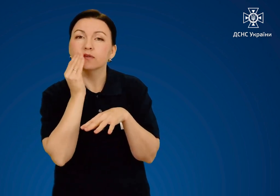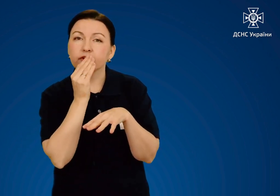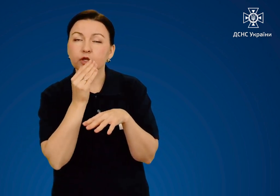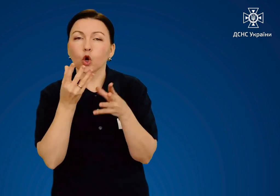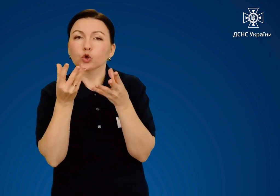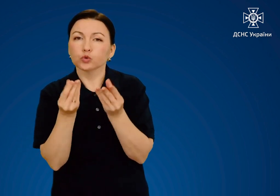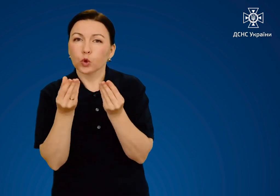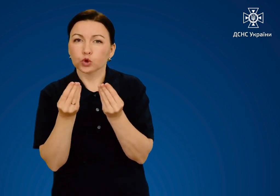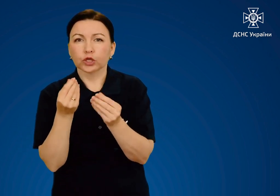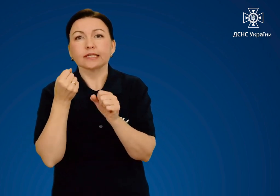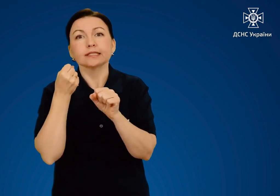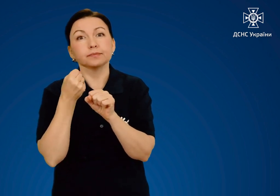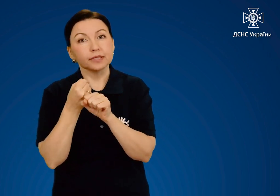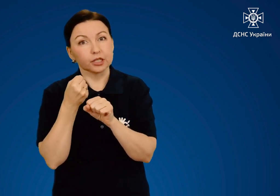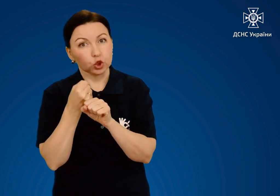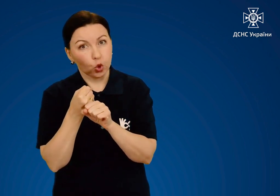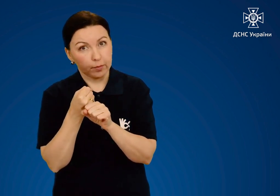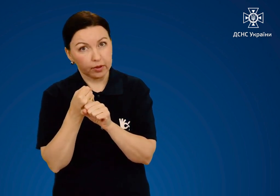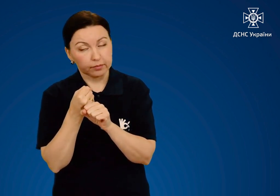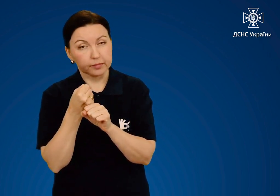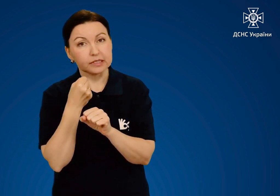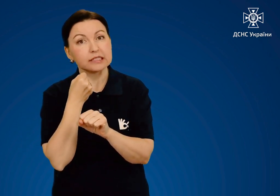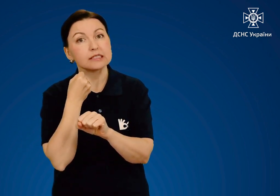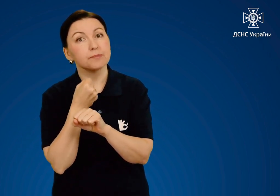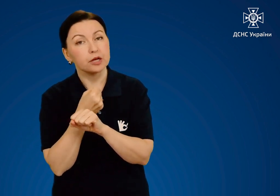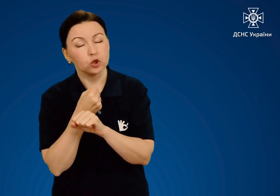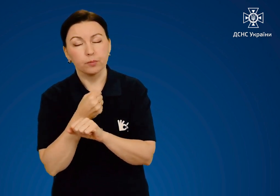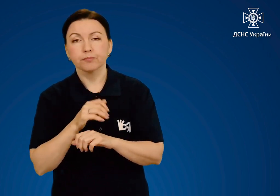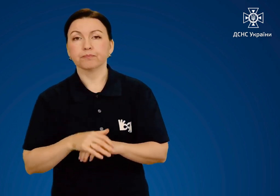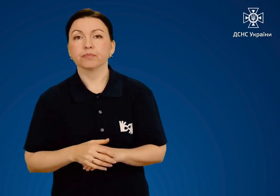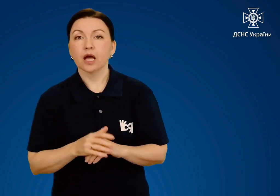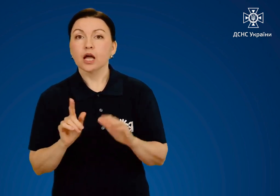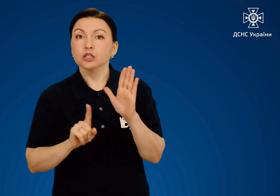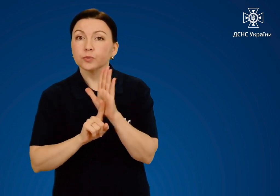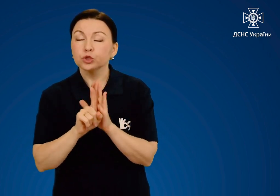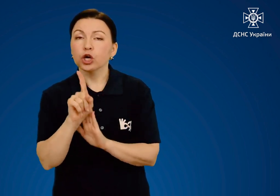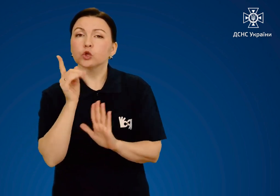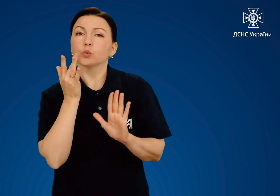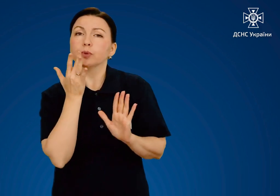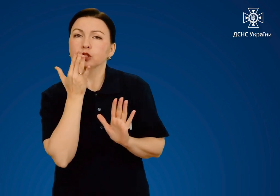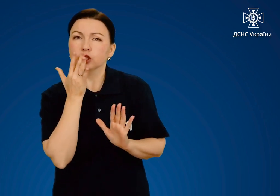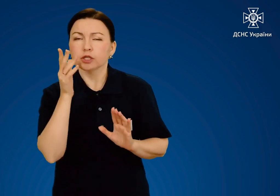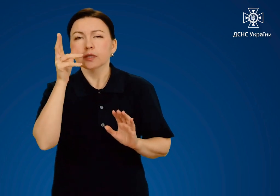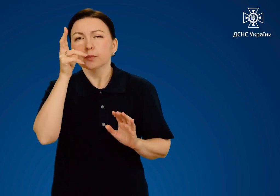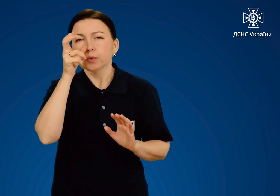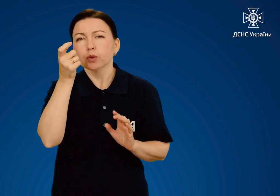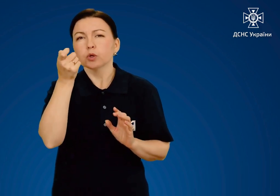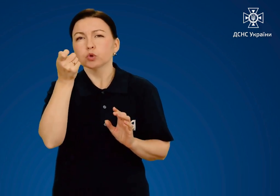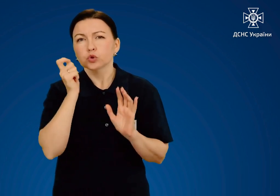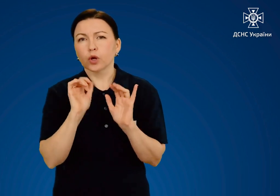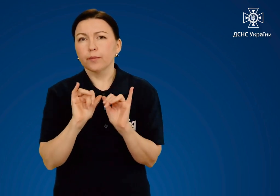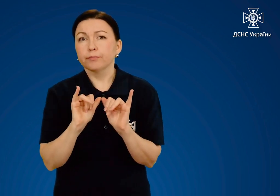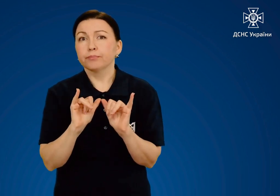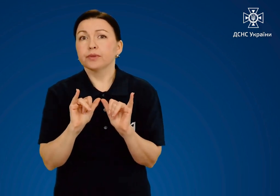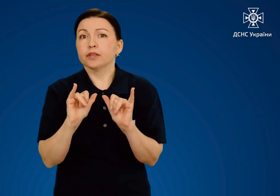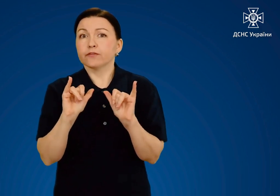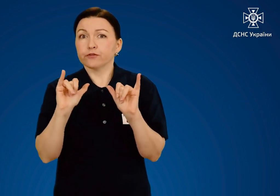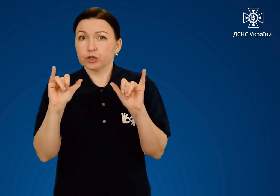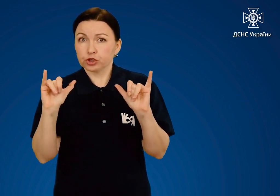марливу серветку, змочену спиртом. Спочатку печіння і болісність трохи